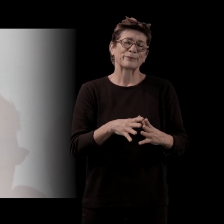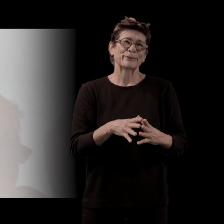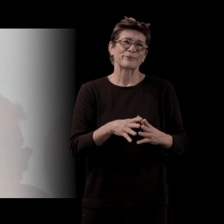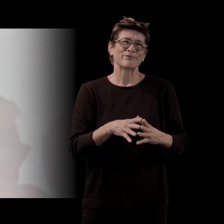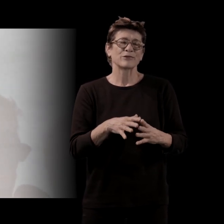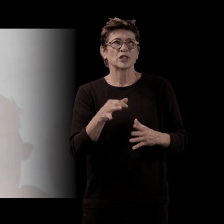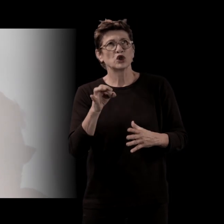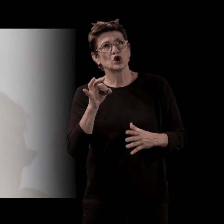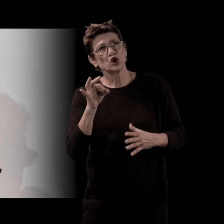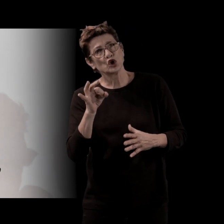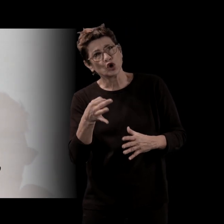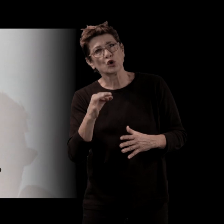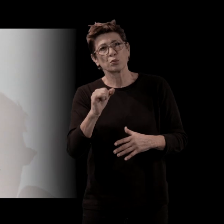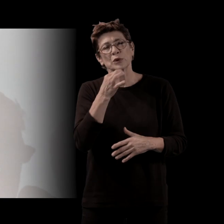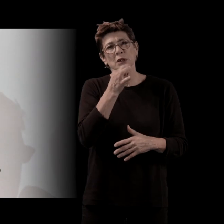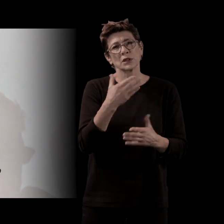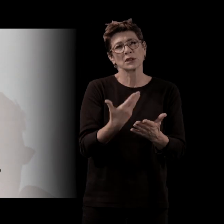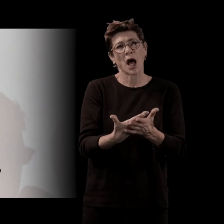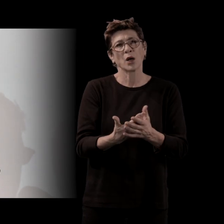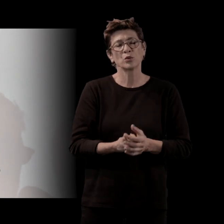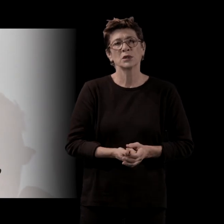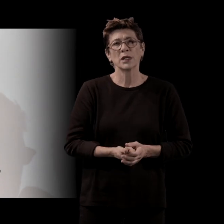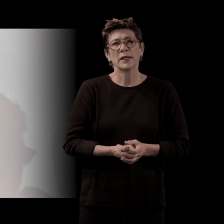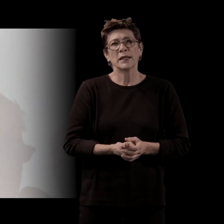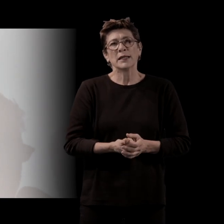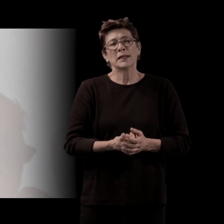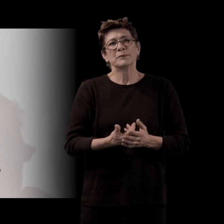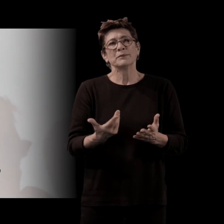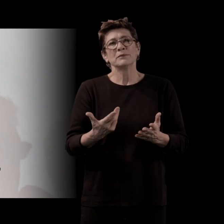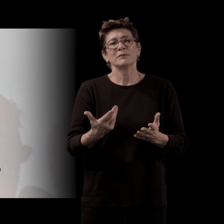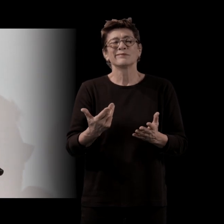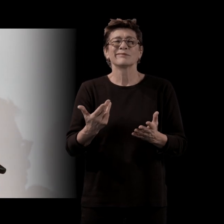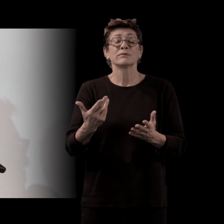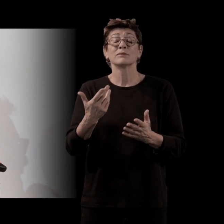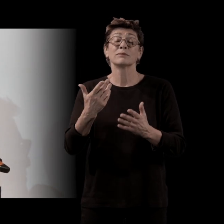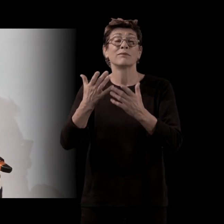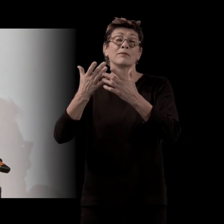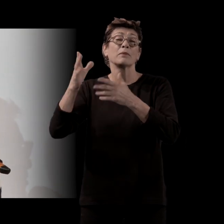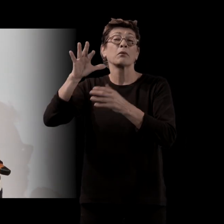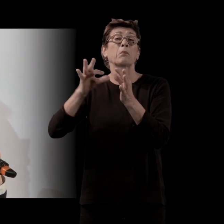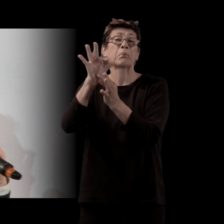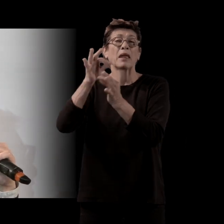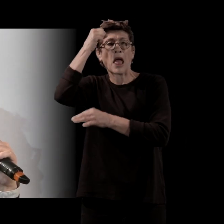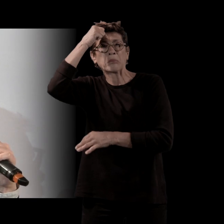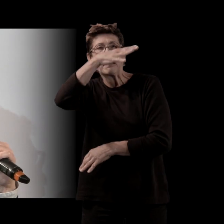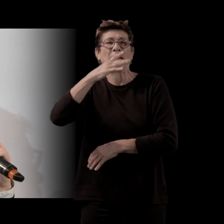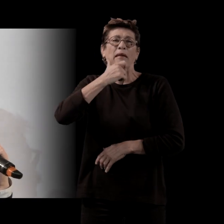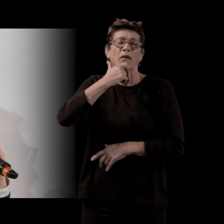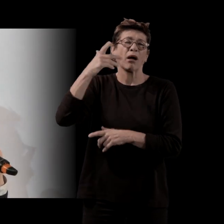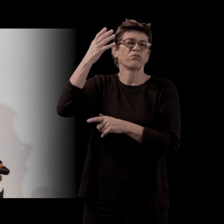Si, on peut le lire comme ça. Mais c'est tellement idéologique dans les pays anglo-saxons,'est-à-dire tout le monde a droit à une seconde chance. Là,